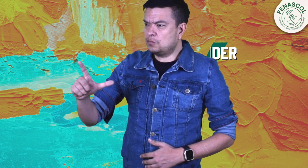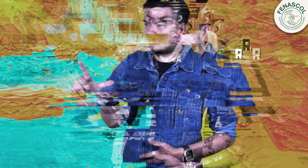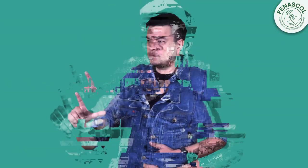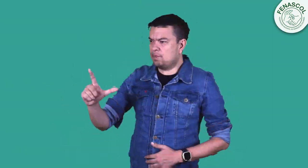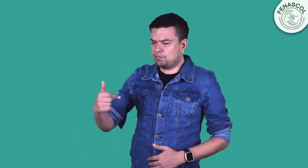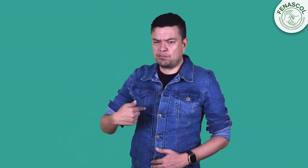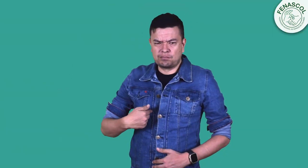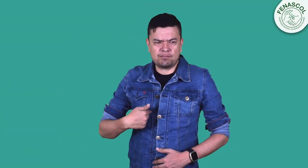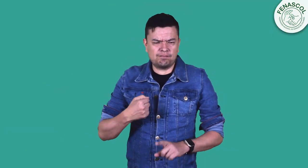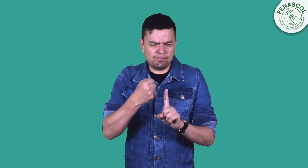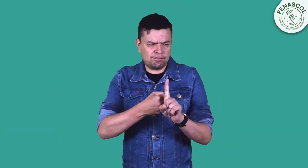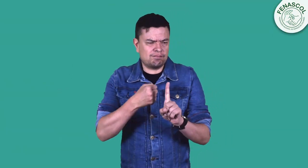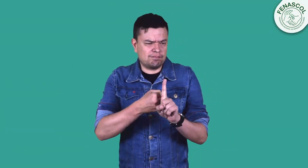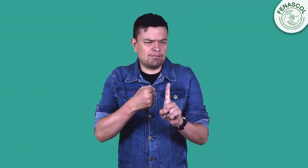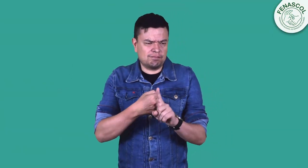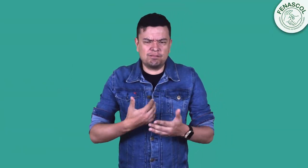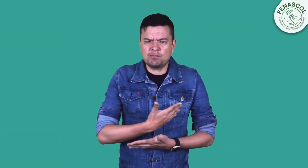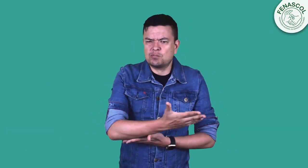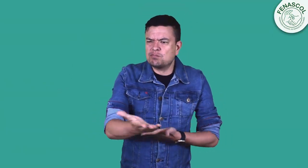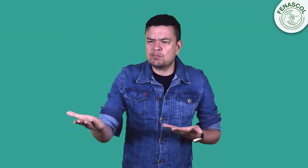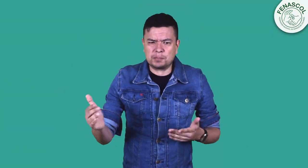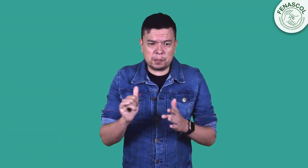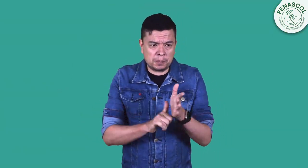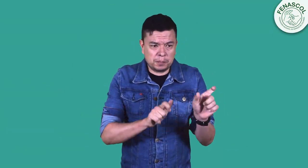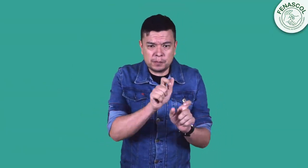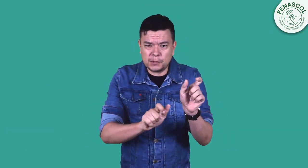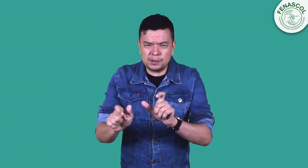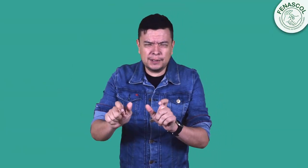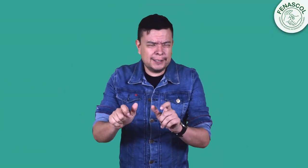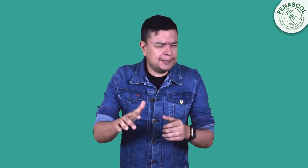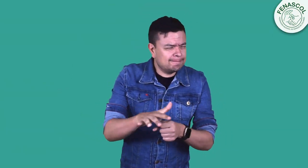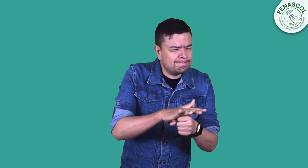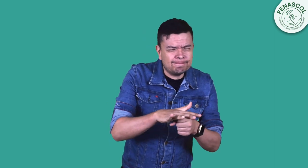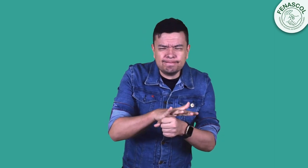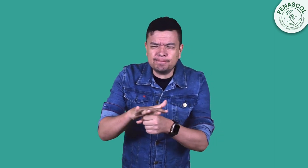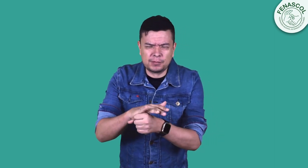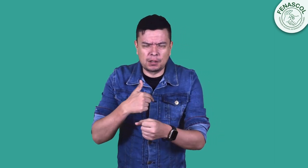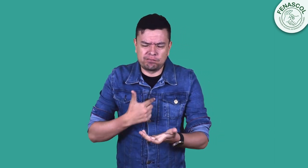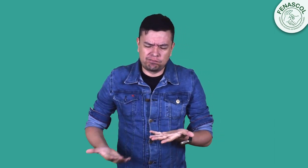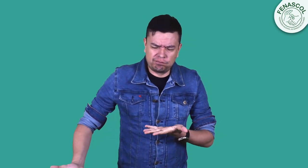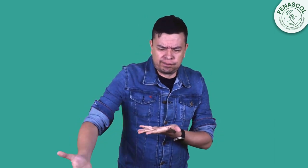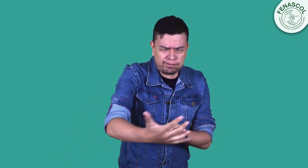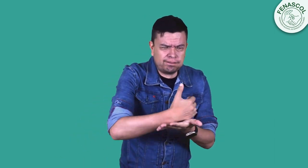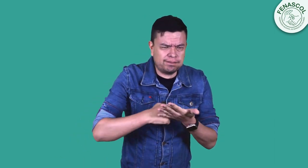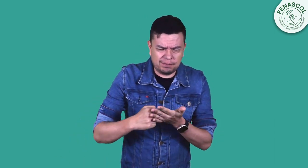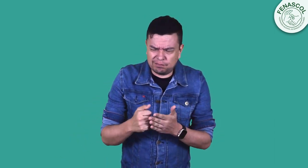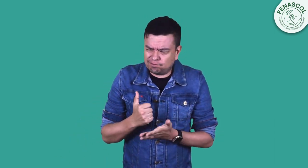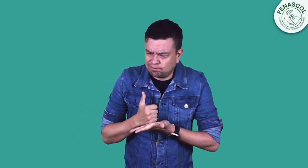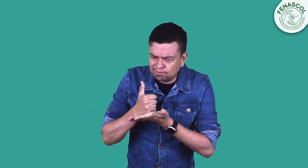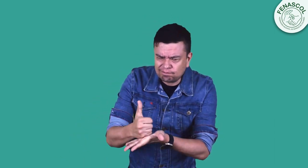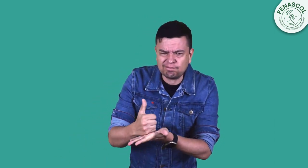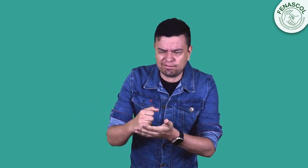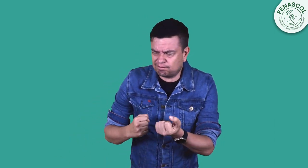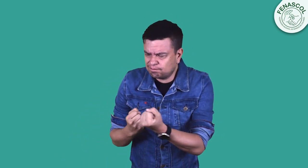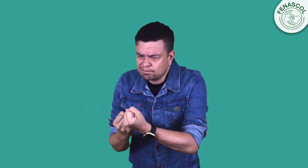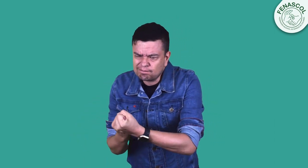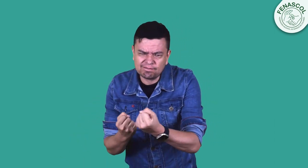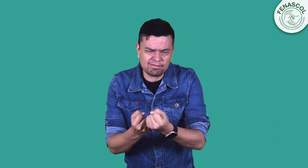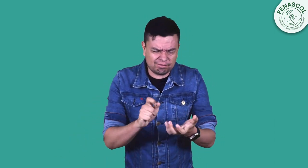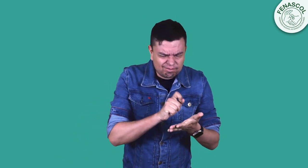Voy a recoger sus necesidades tomando atenta nota de ellas y seguiré insistiendo para hacer incidencia, con